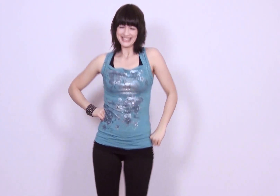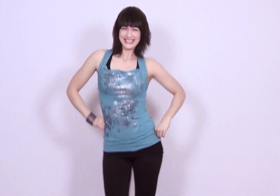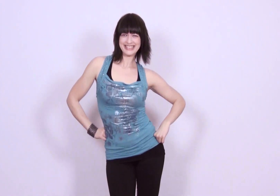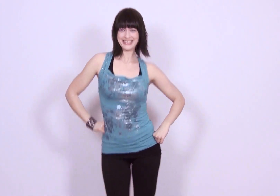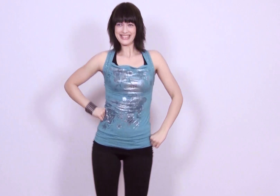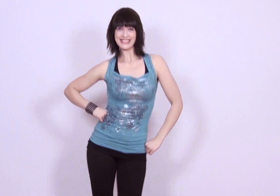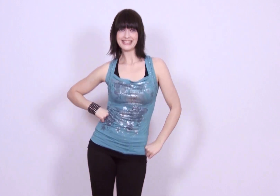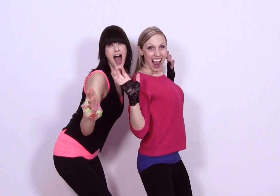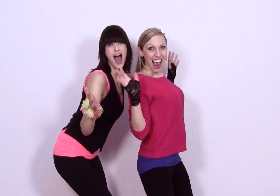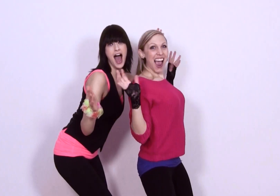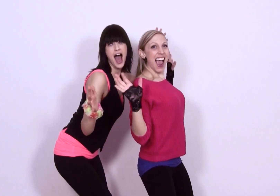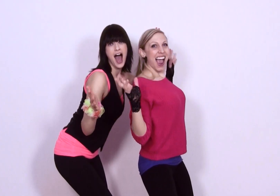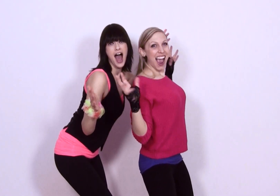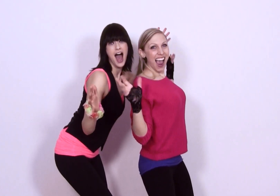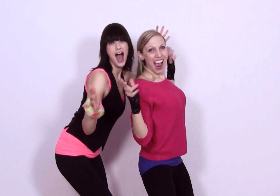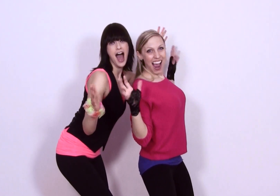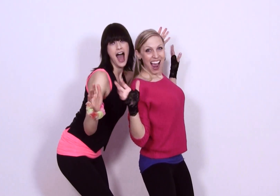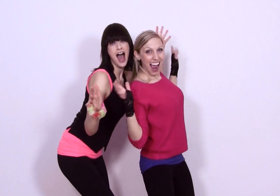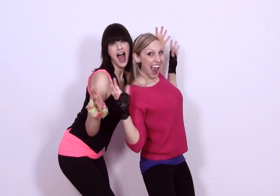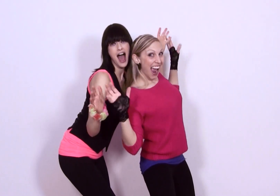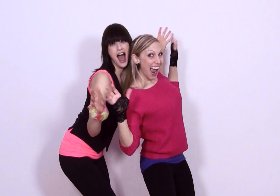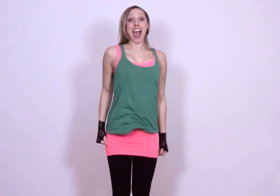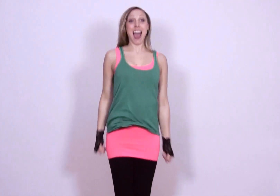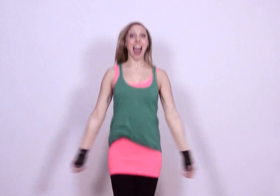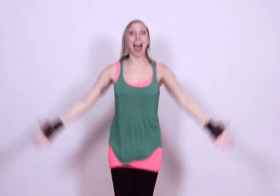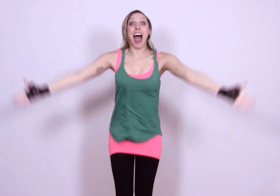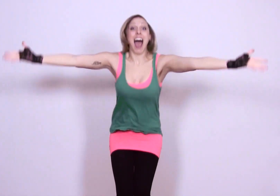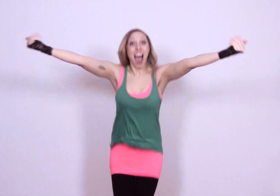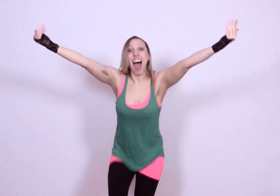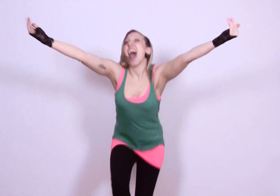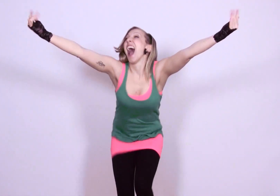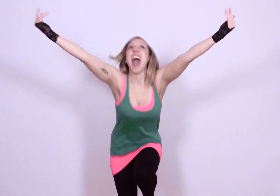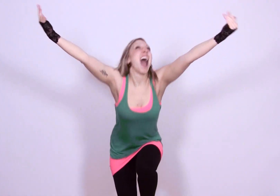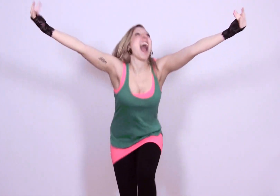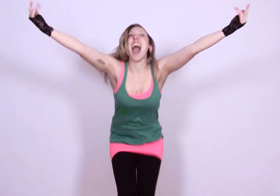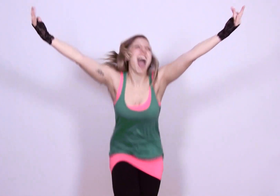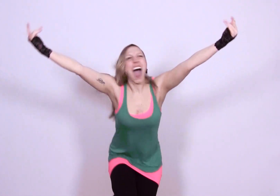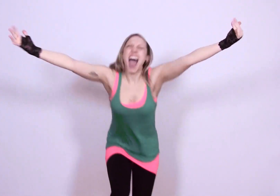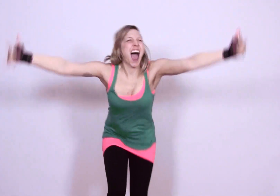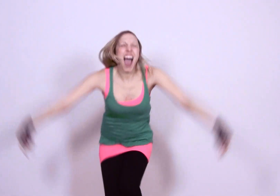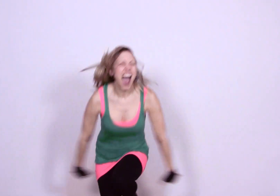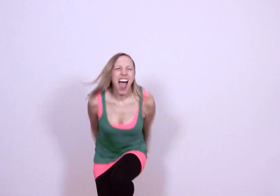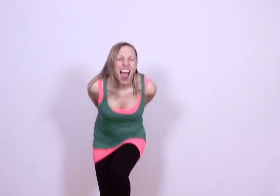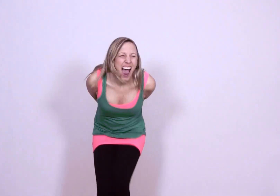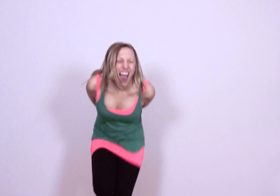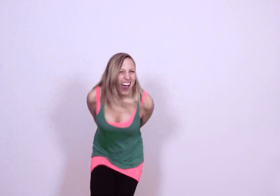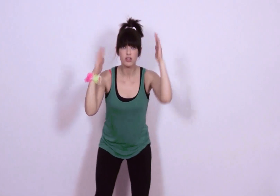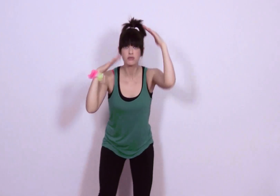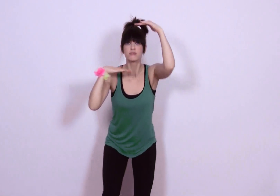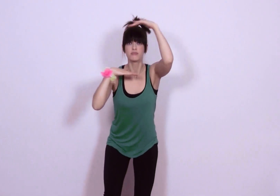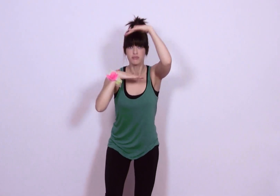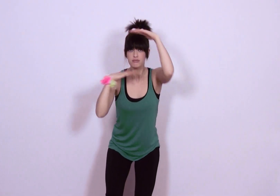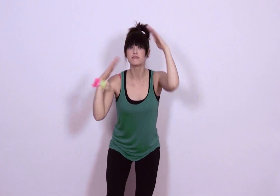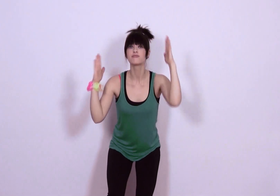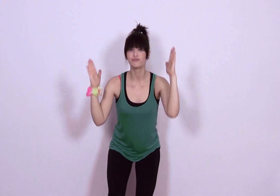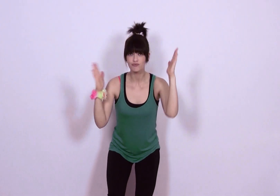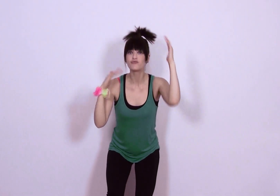-oh, oh-oh Alla samlas vi här Na-na-na-na,